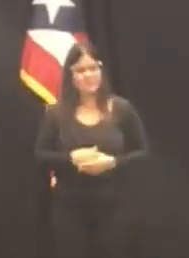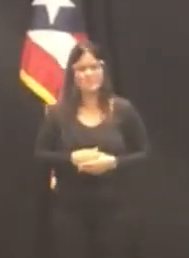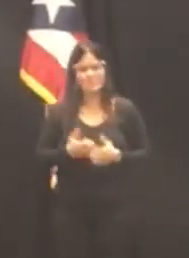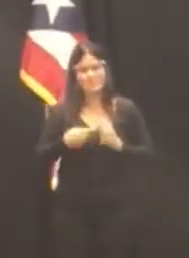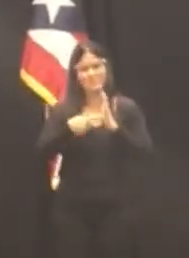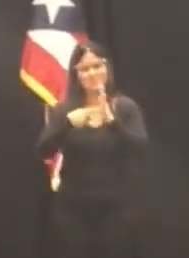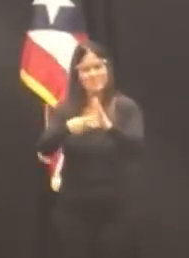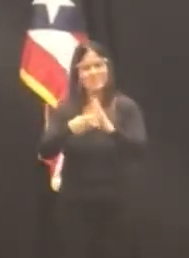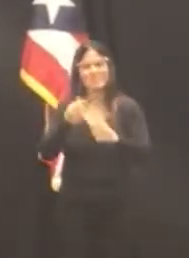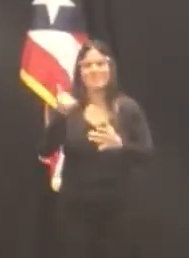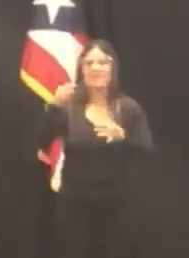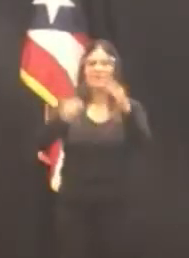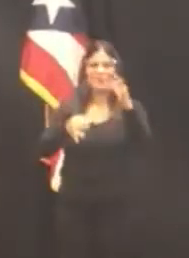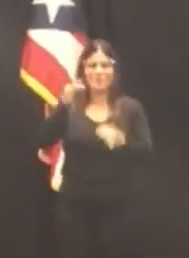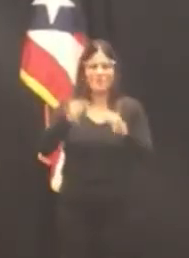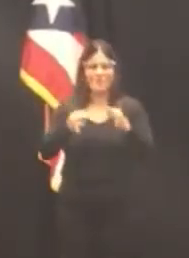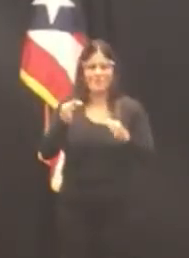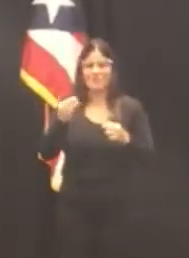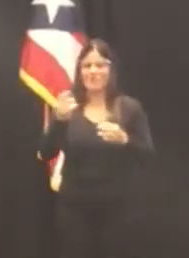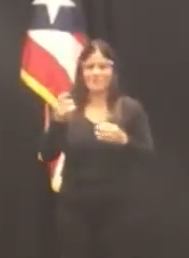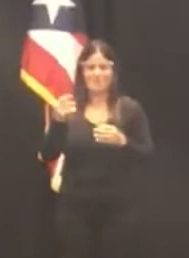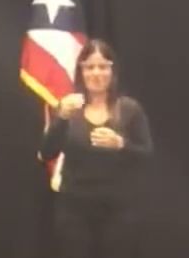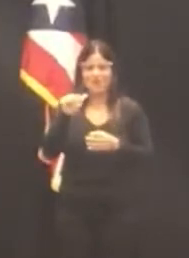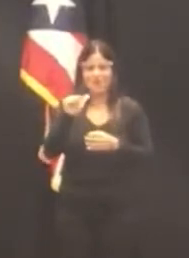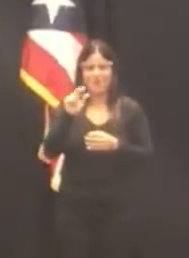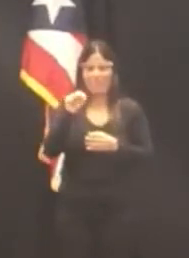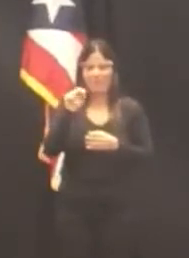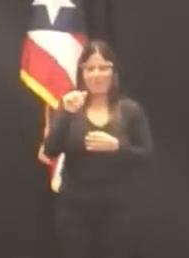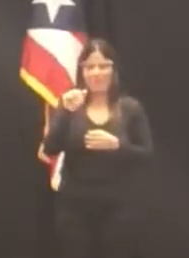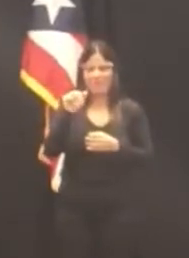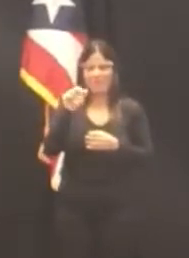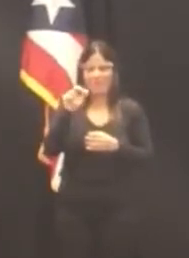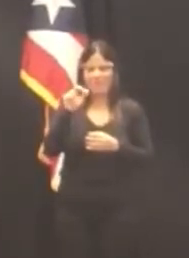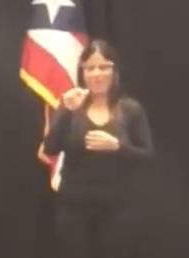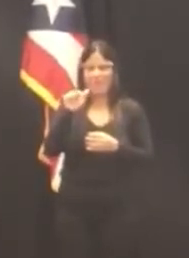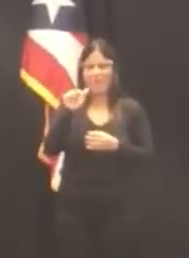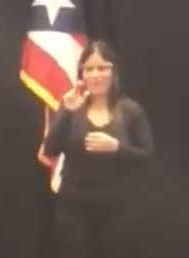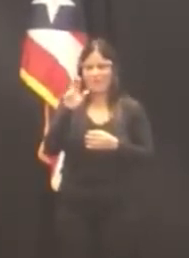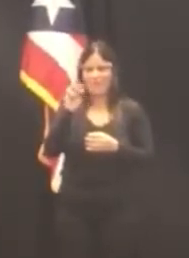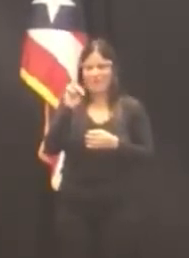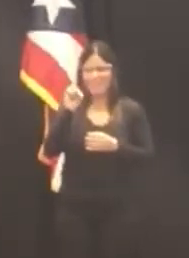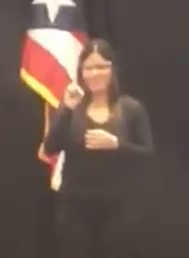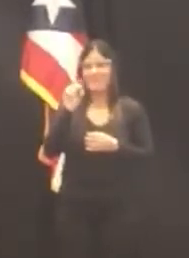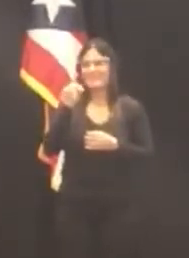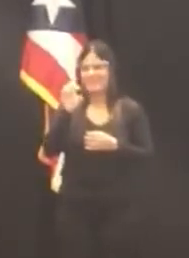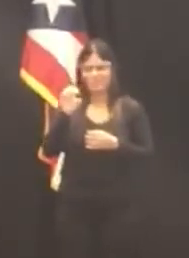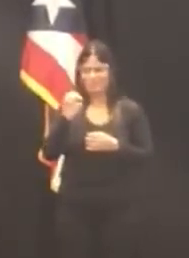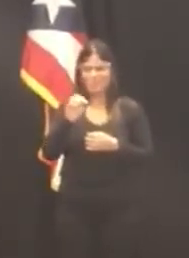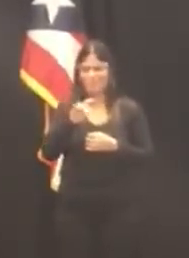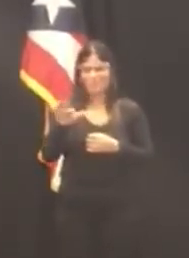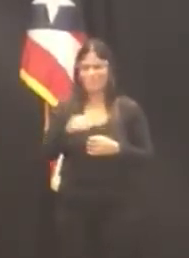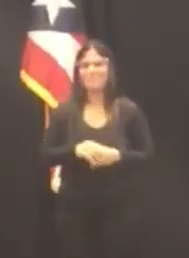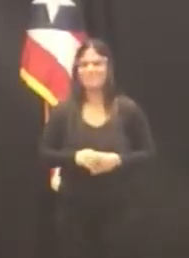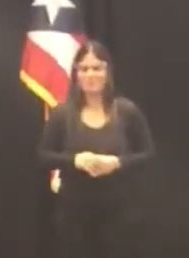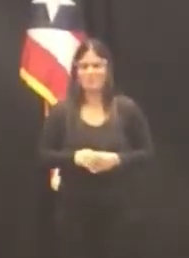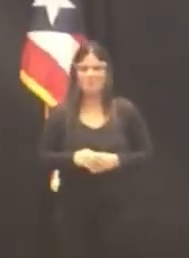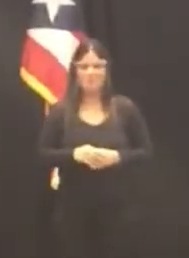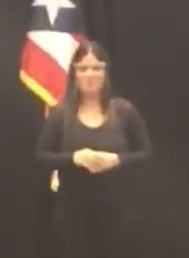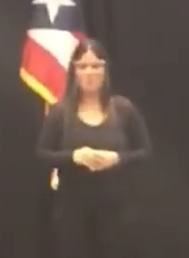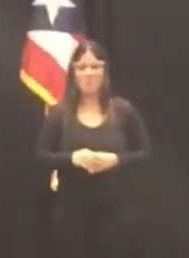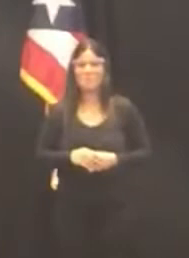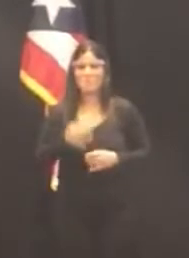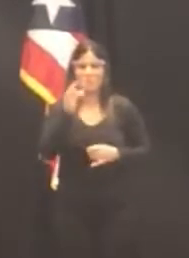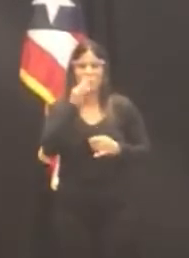Apelaciones, Honorable Maritere Brignoni Mártir, como la designada jueza asociada de nuestro Tribunal